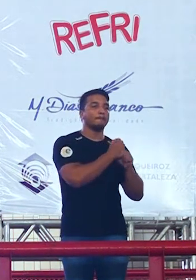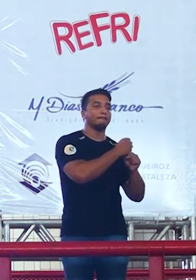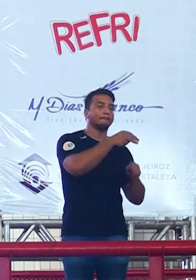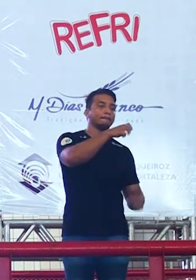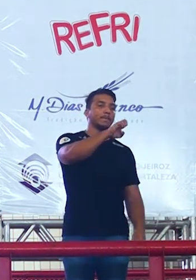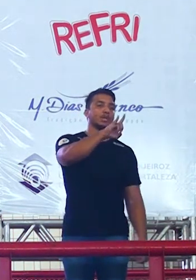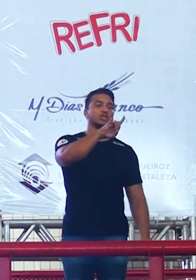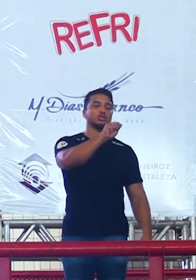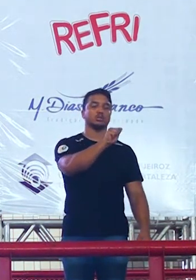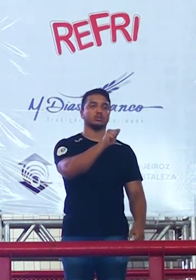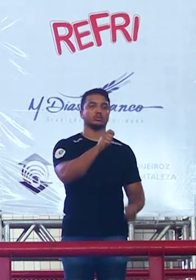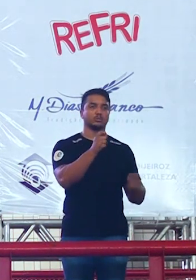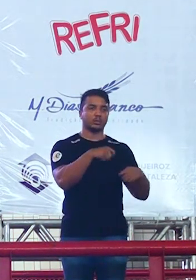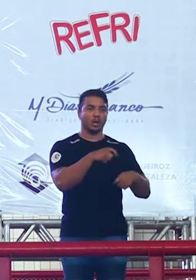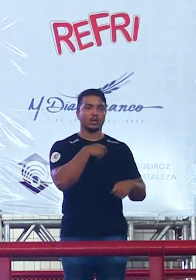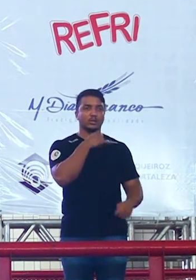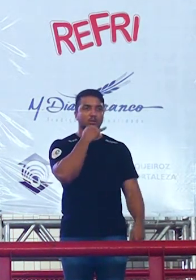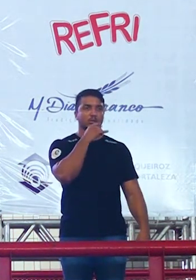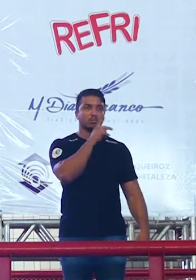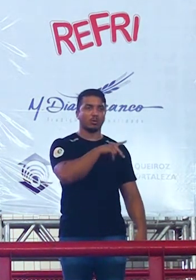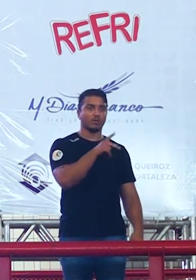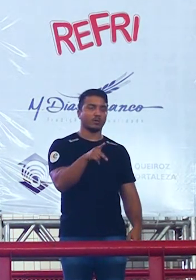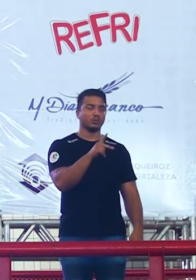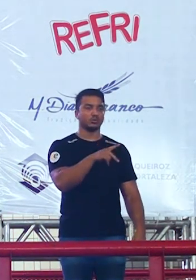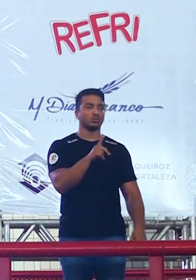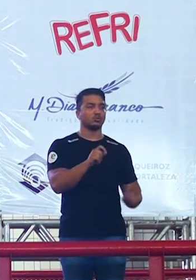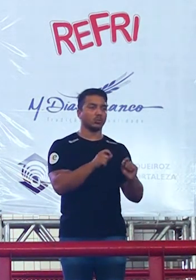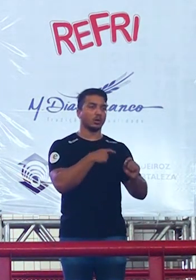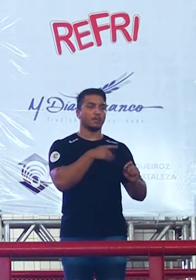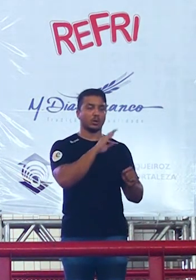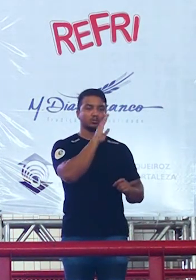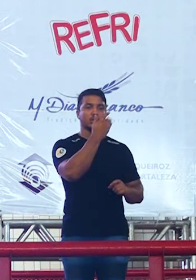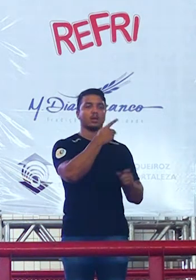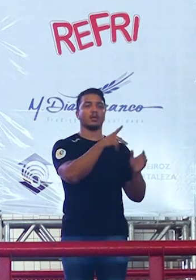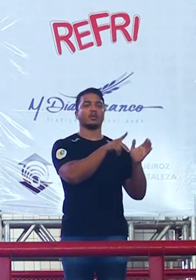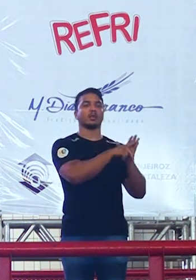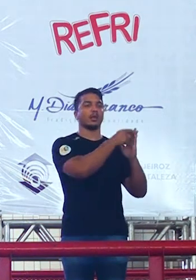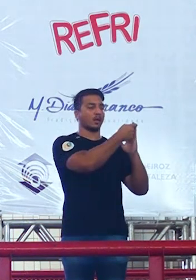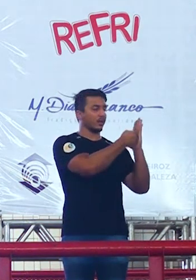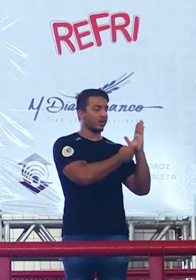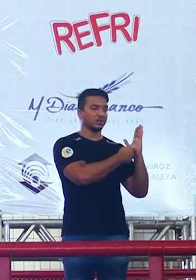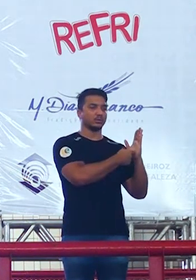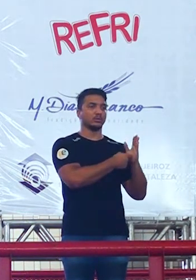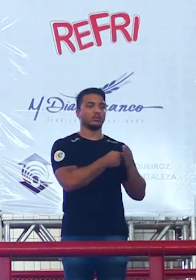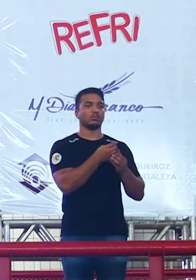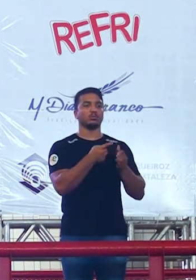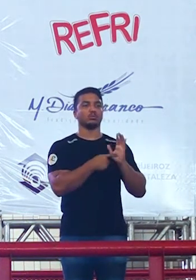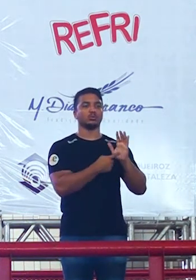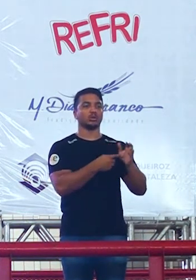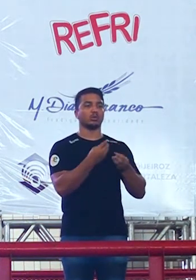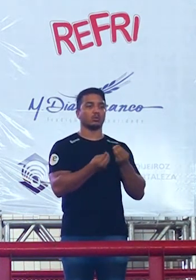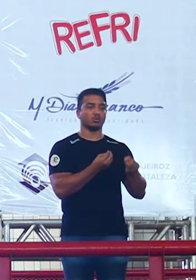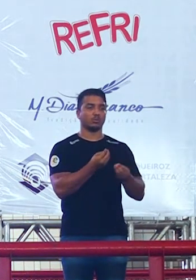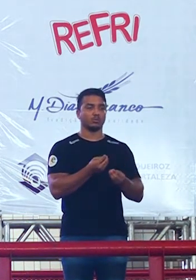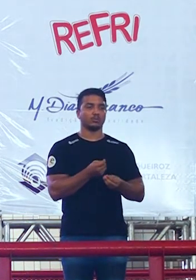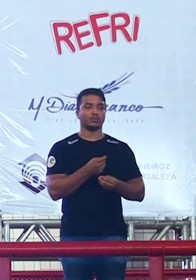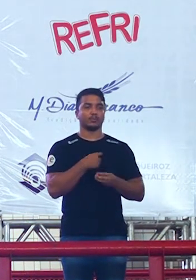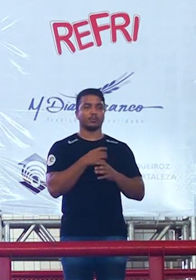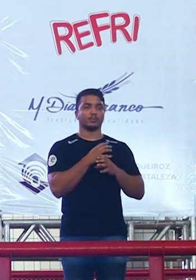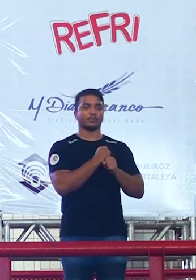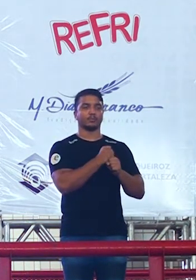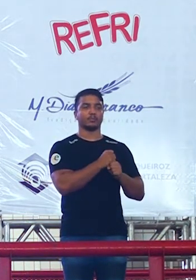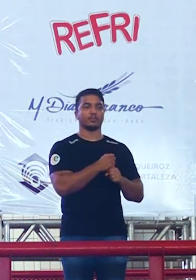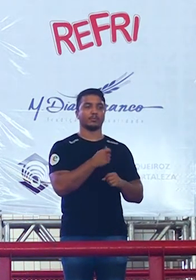e você pode levar os seus professores o espelho da redação para mostrar professor o meu problema ano passado foi a